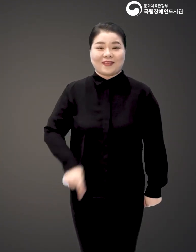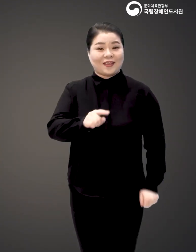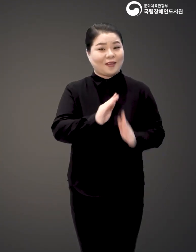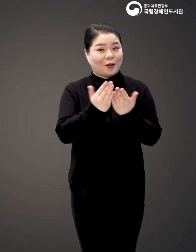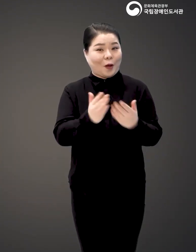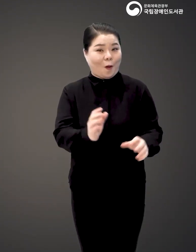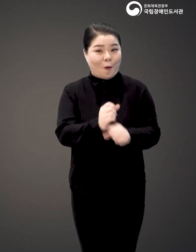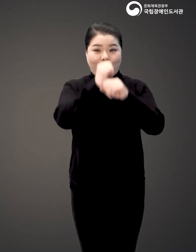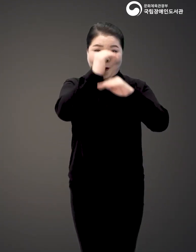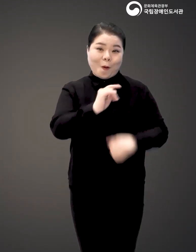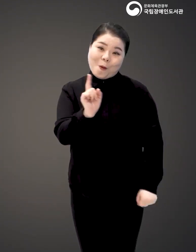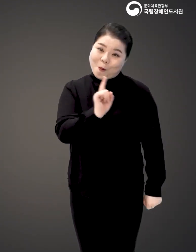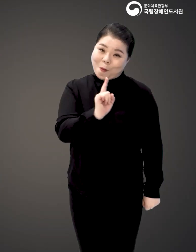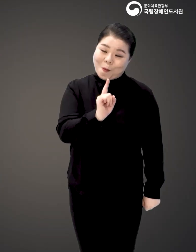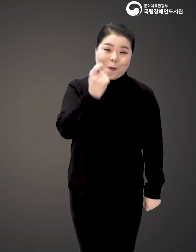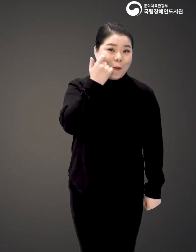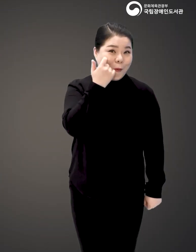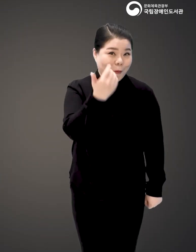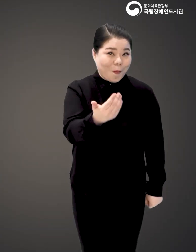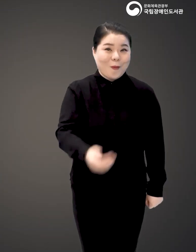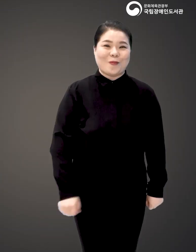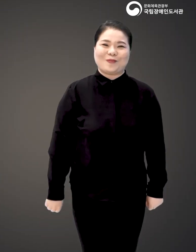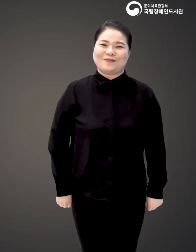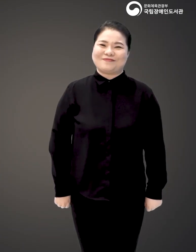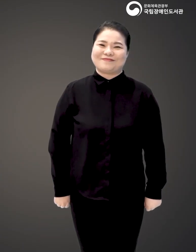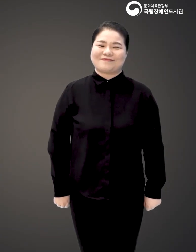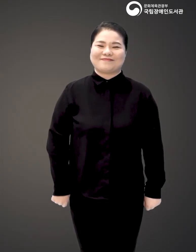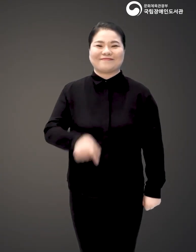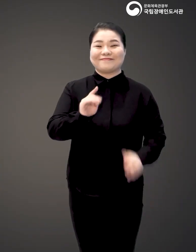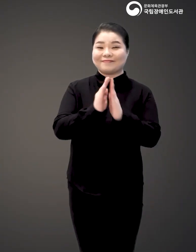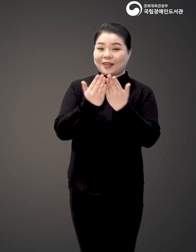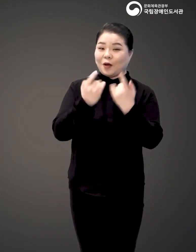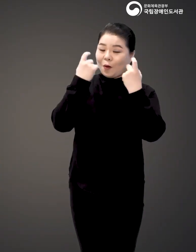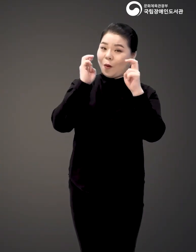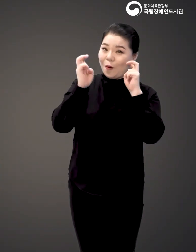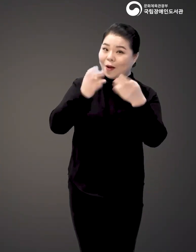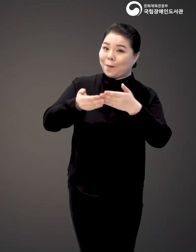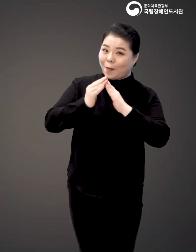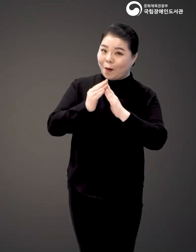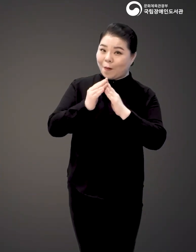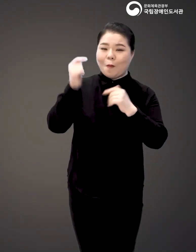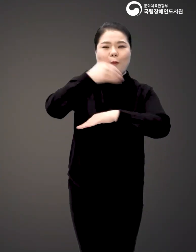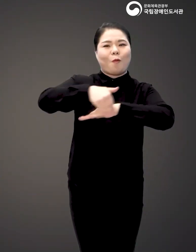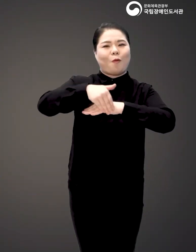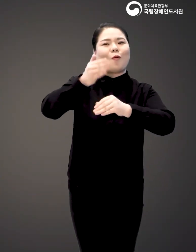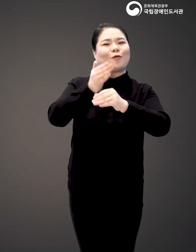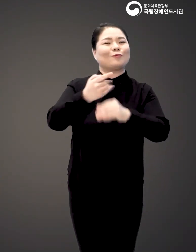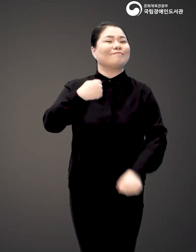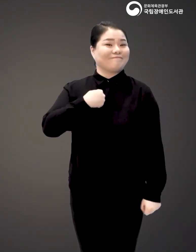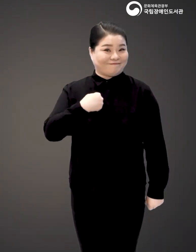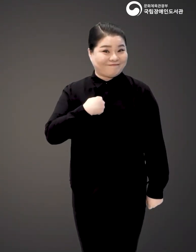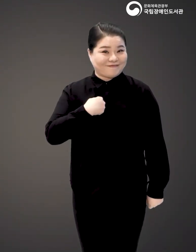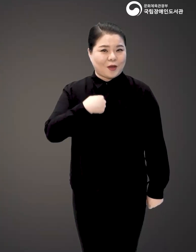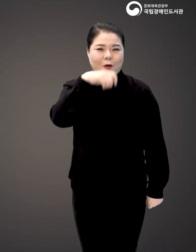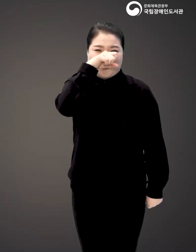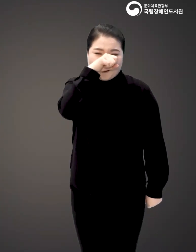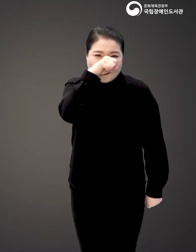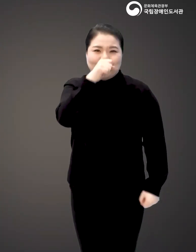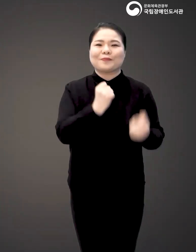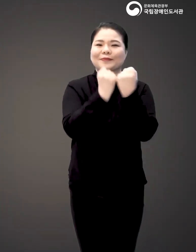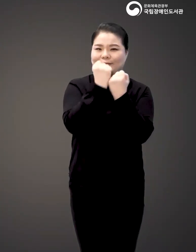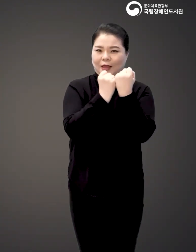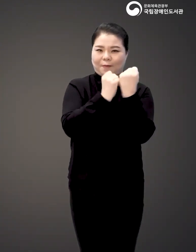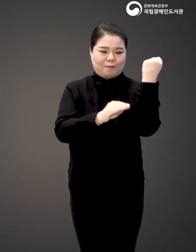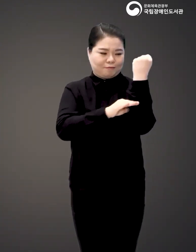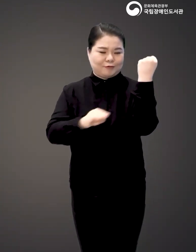책 관광 스타트업을 한마디로 표현하자면 이 책은 관광 스타트업의 세상으로 나아가는 제게